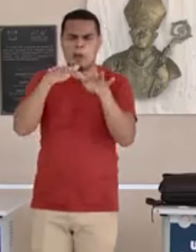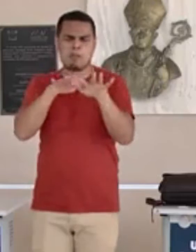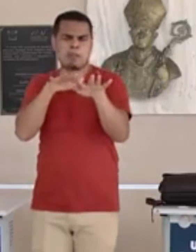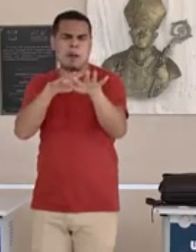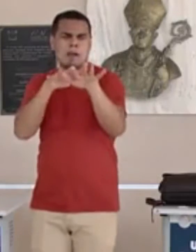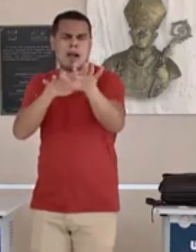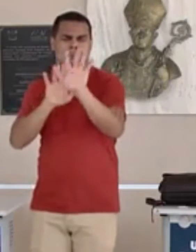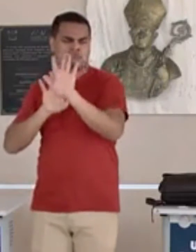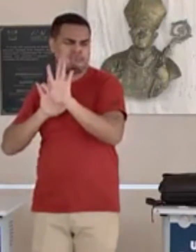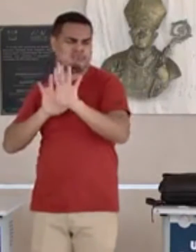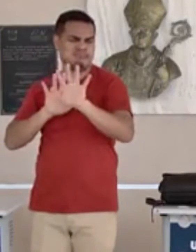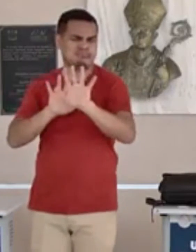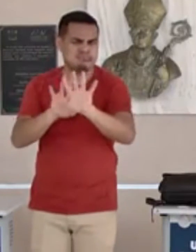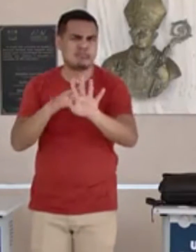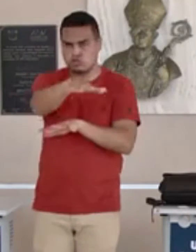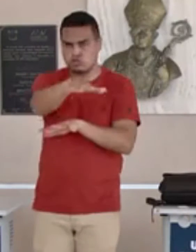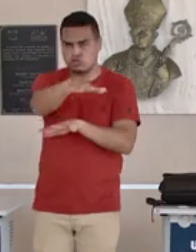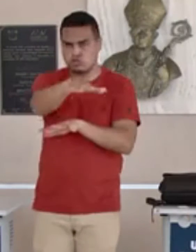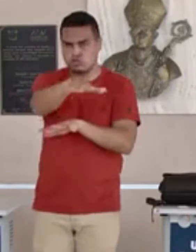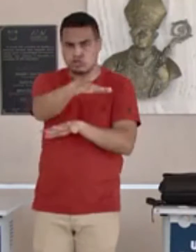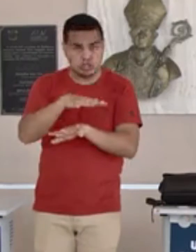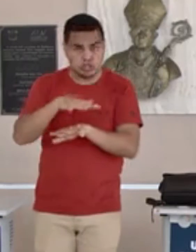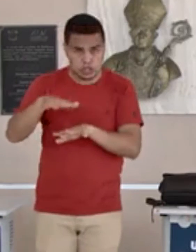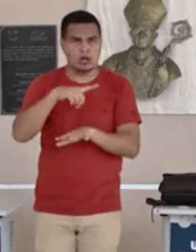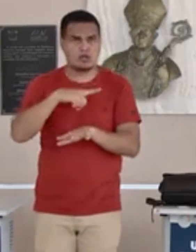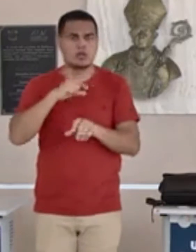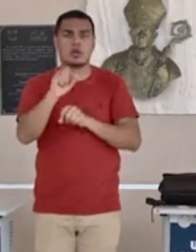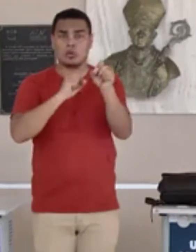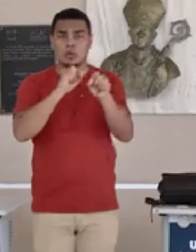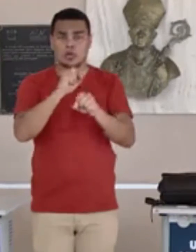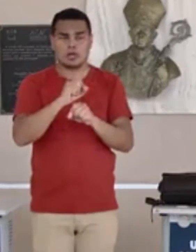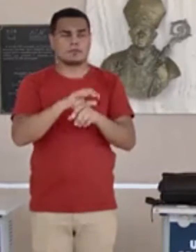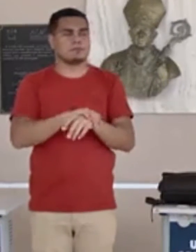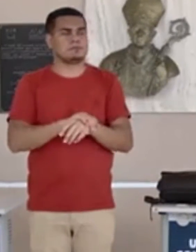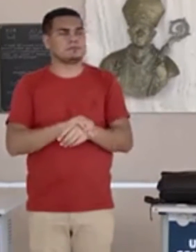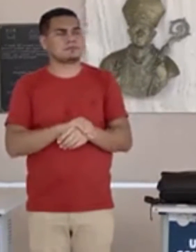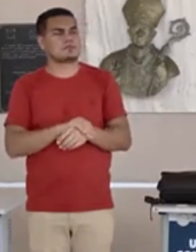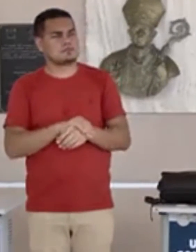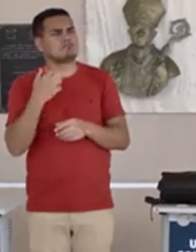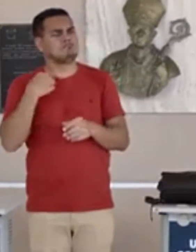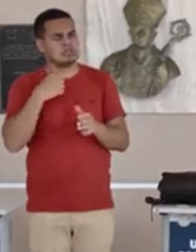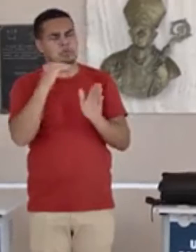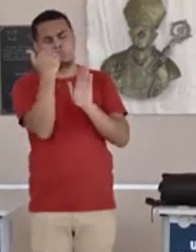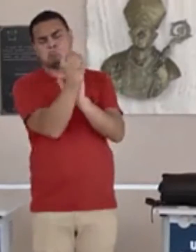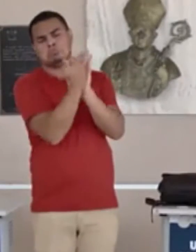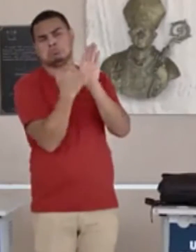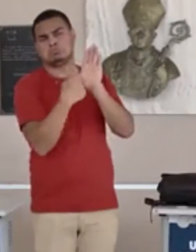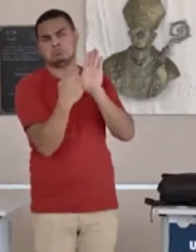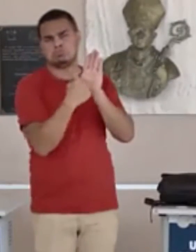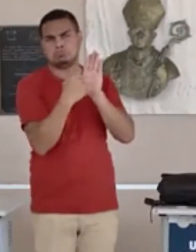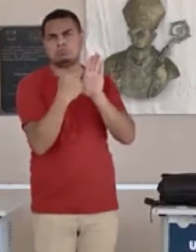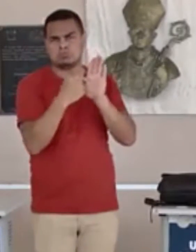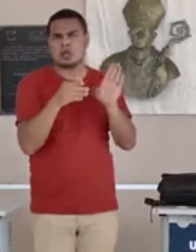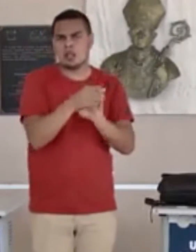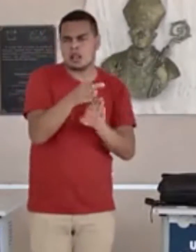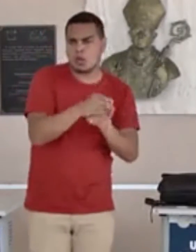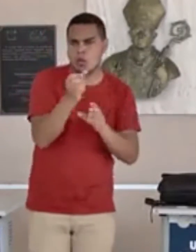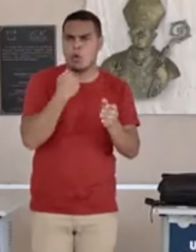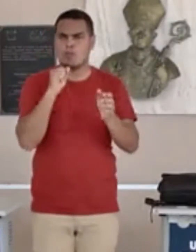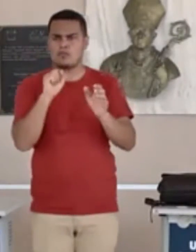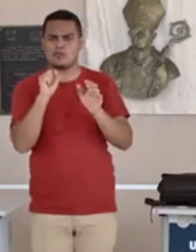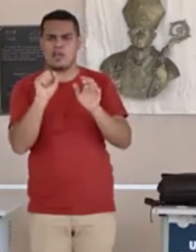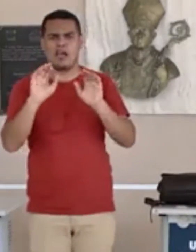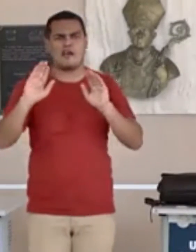e outros eventos presenciais terá que seguir o protocolo de retomada do setor de